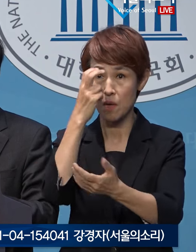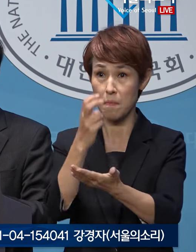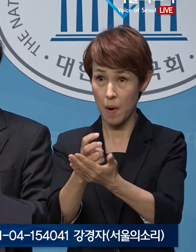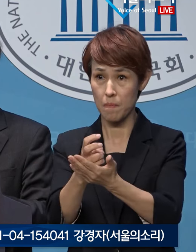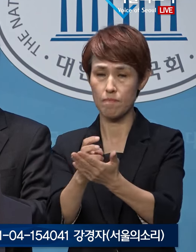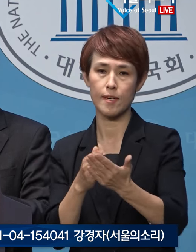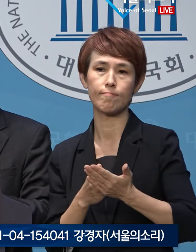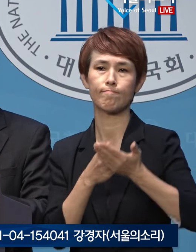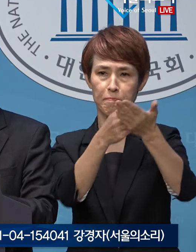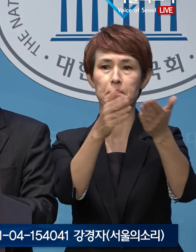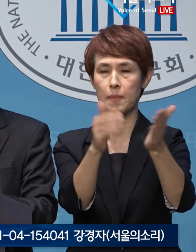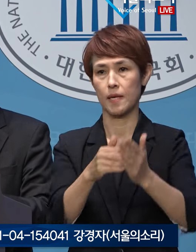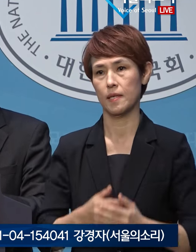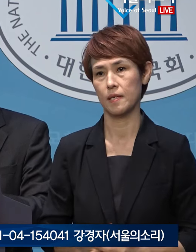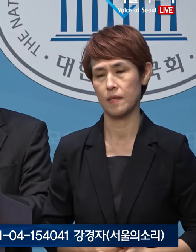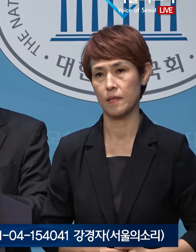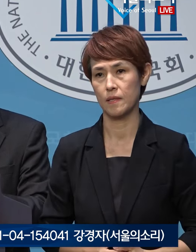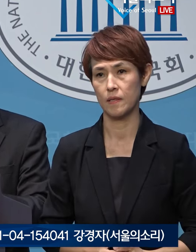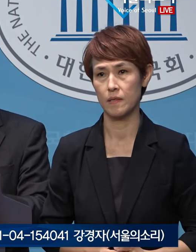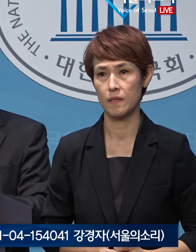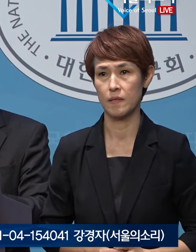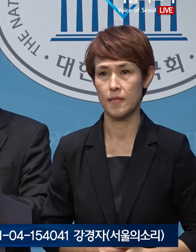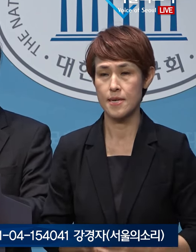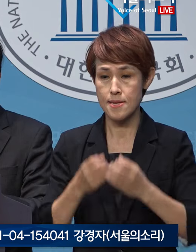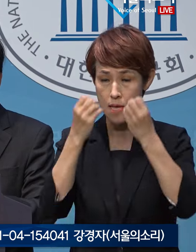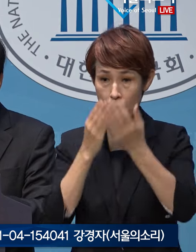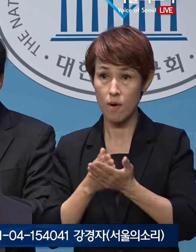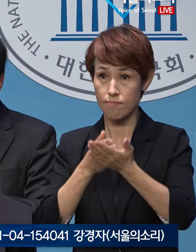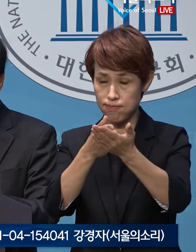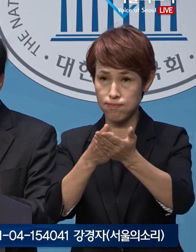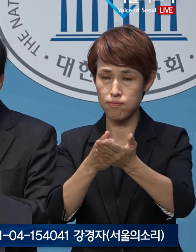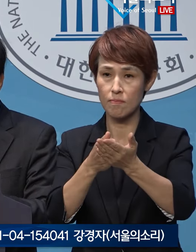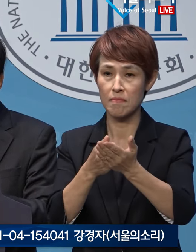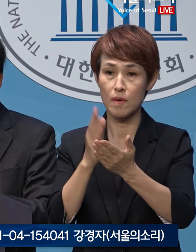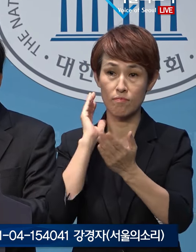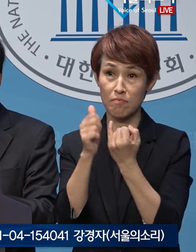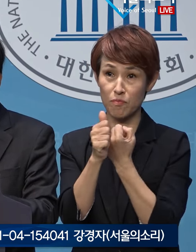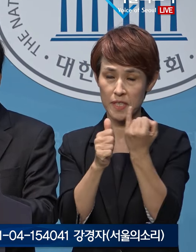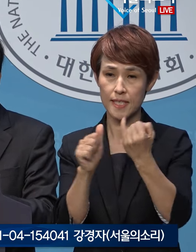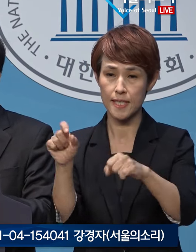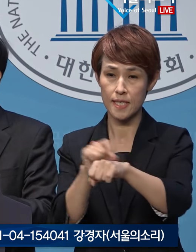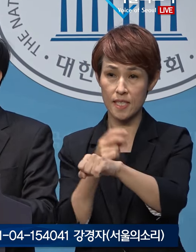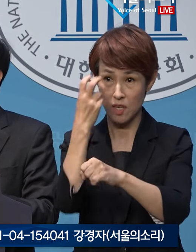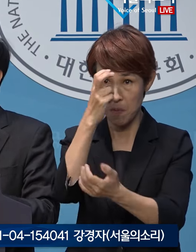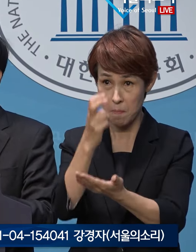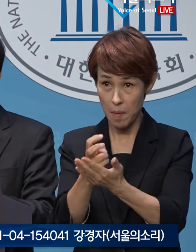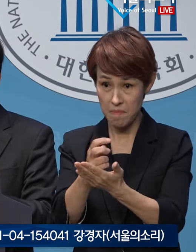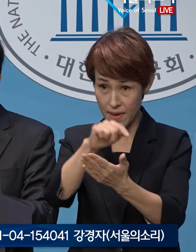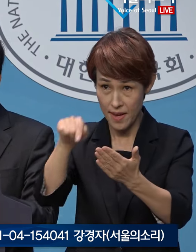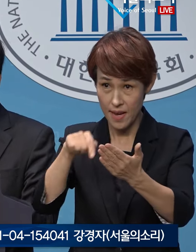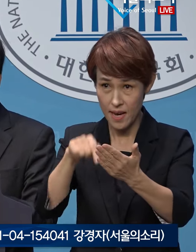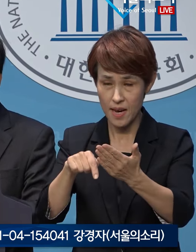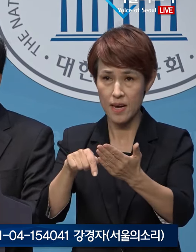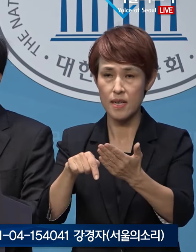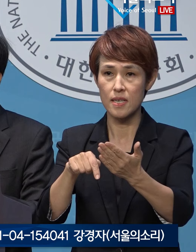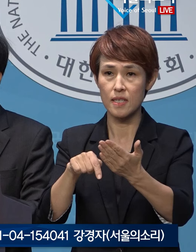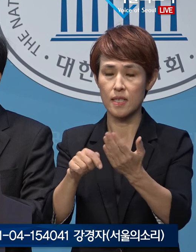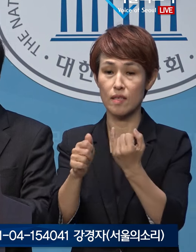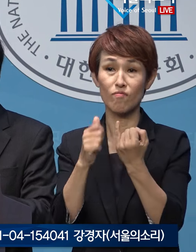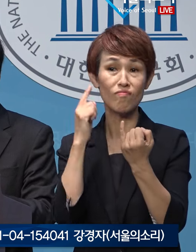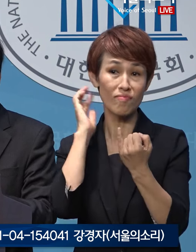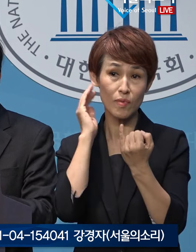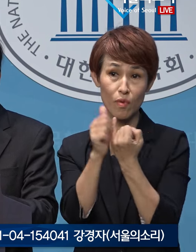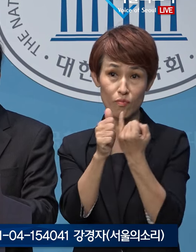제출했습니다. 새롭게 제출한 김건희 종합특검의 수사 대상에는 김건희 씨와 관련된